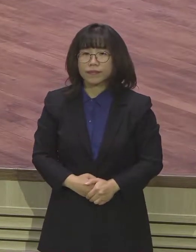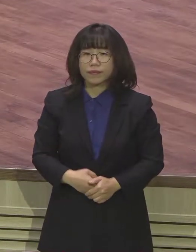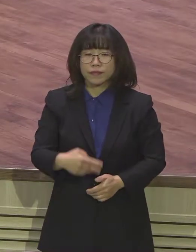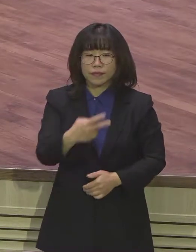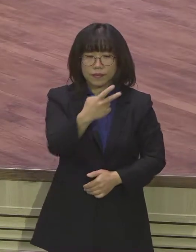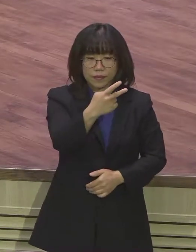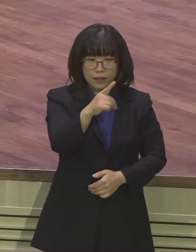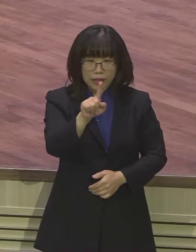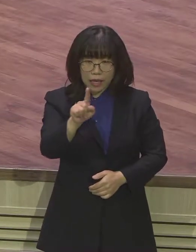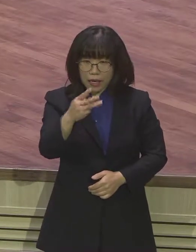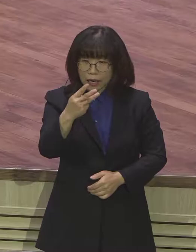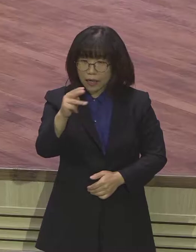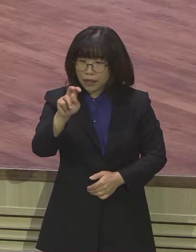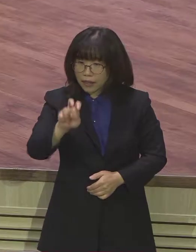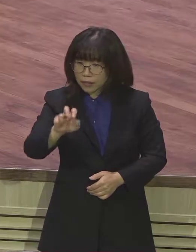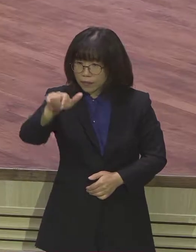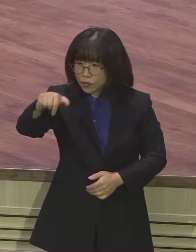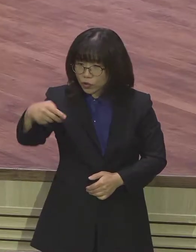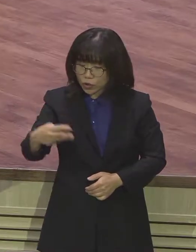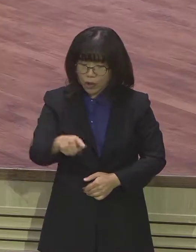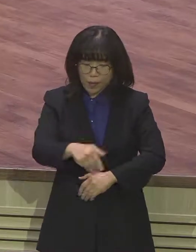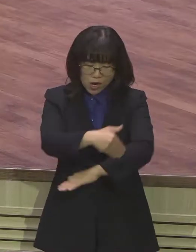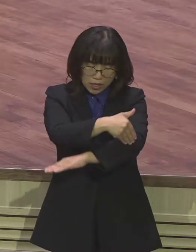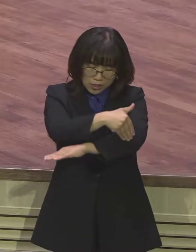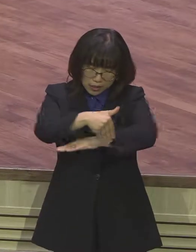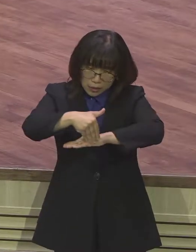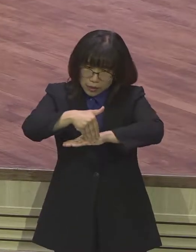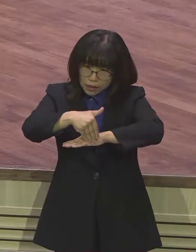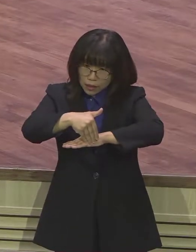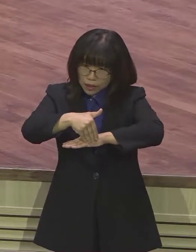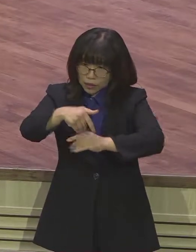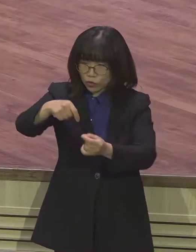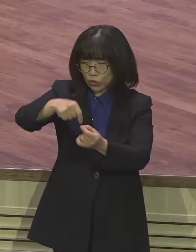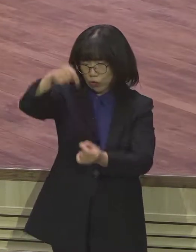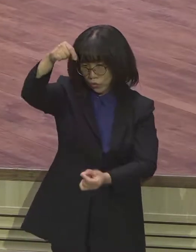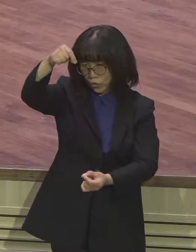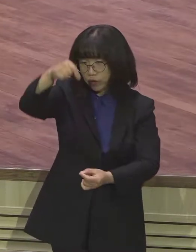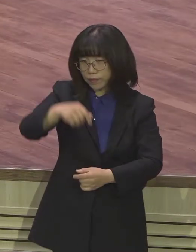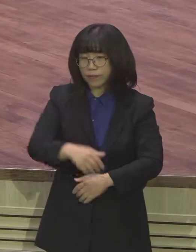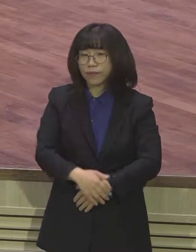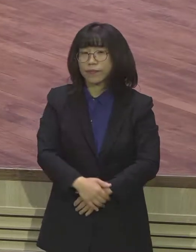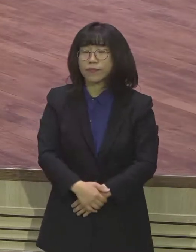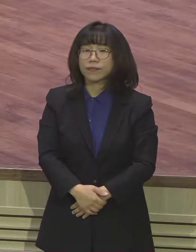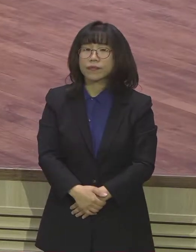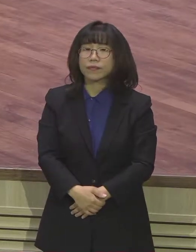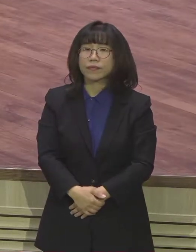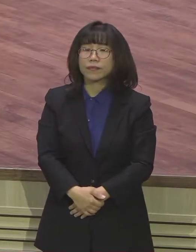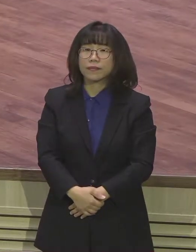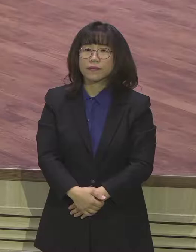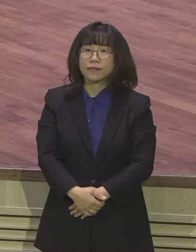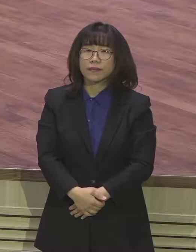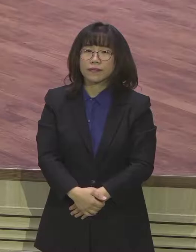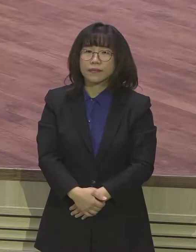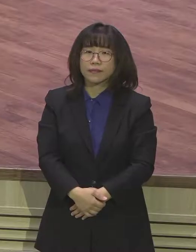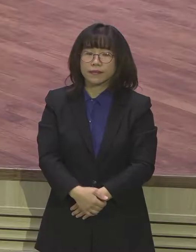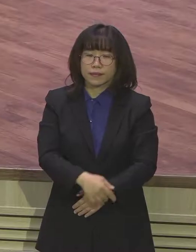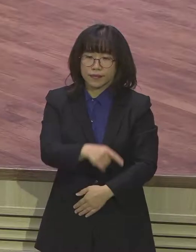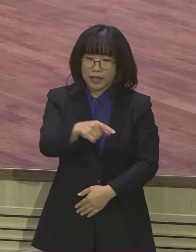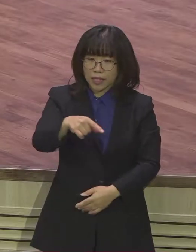3줄이다, 또 측량하는 장대다, 측량줄이다 굉장히 다양한 표현을 하고 있습니다. 이 다림줄을 띄우고 그